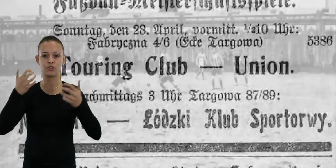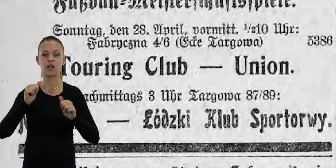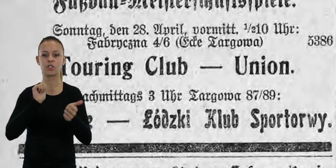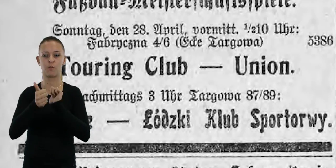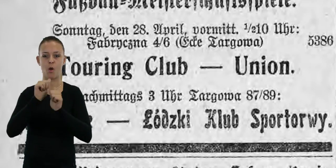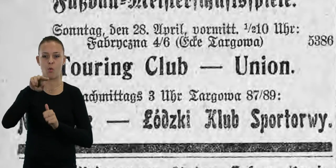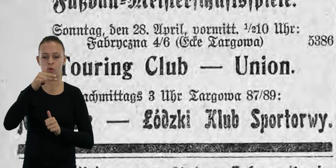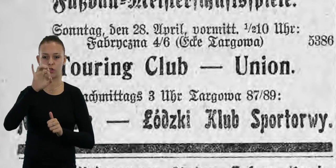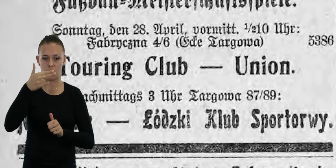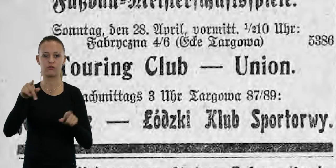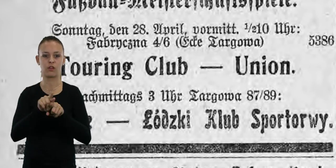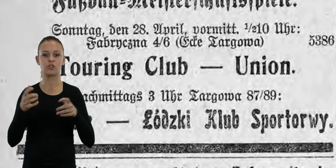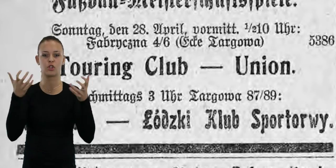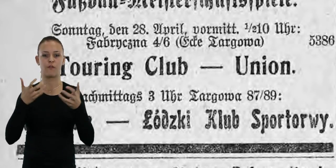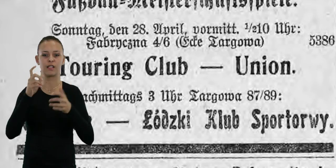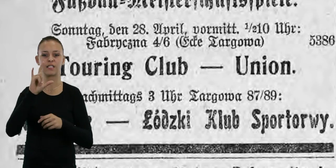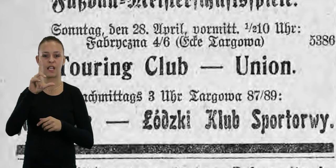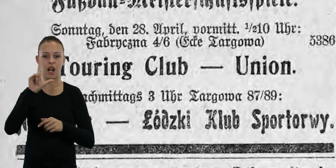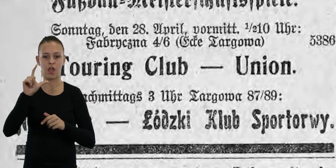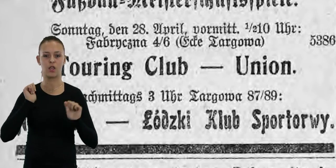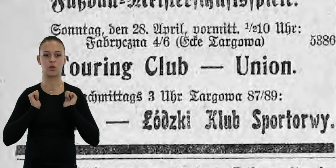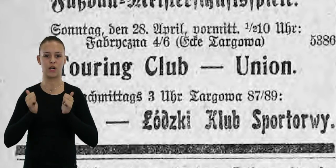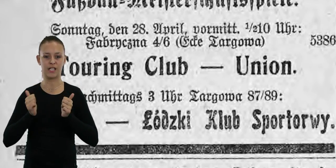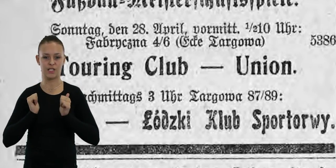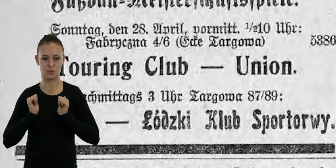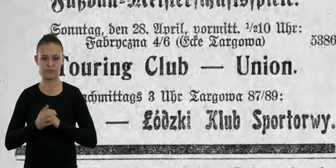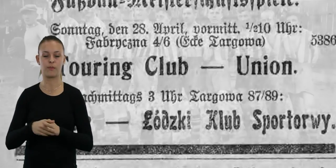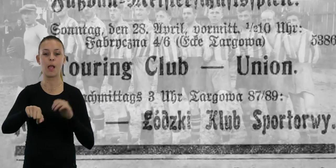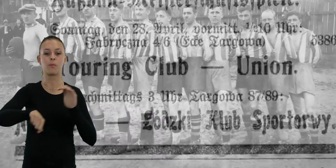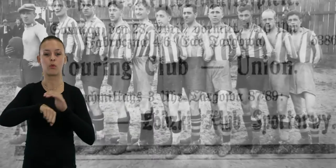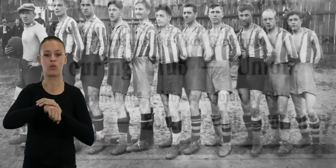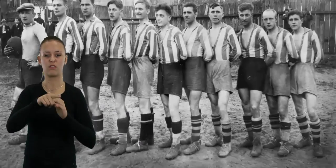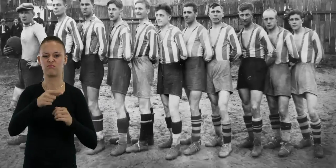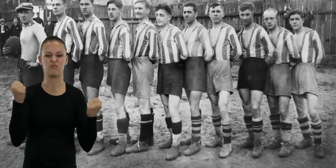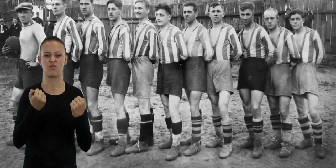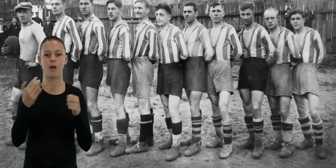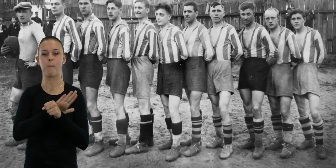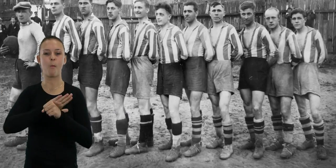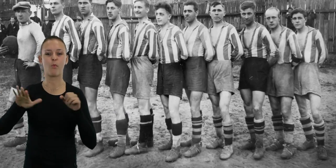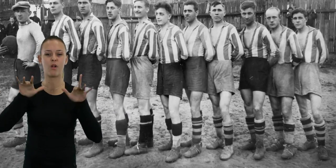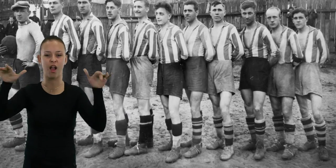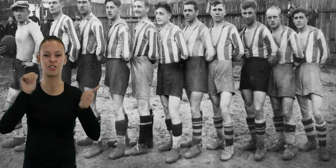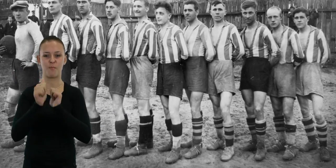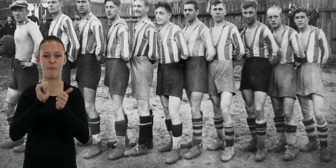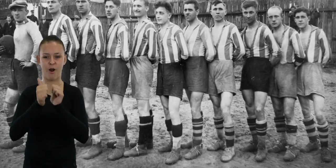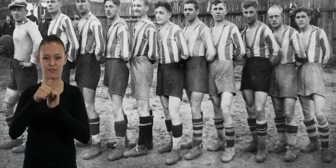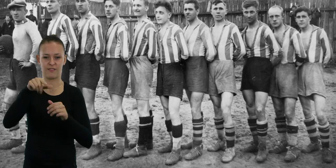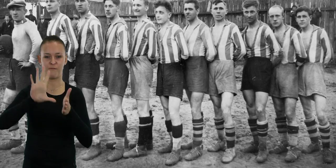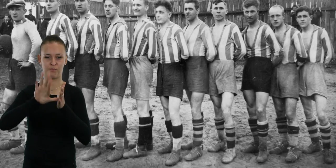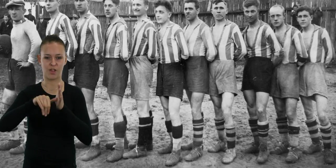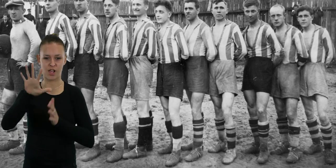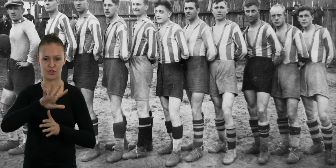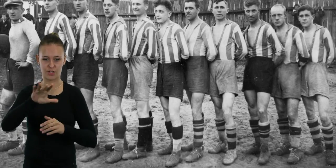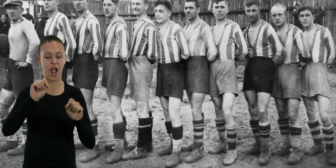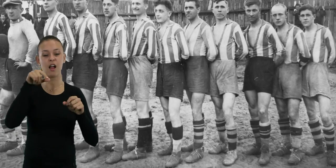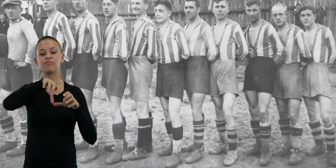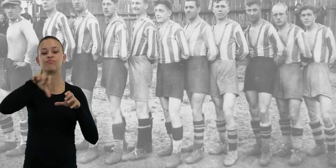organizacji, Stowarzyszenia Sportowego Union i Towarzystwa Cyklistów Turystów. Piłka nożna stała się najpopularniejszą dyscypliną